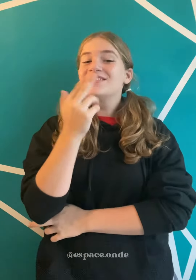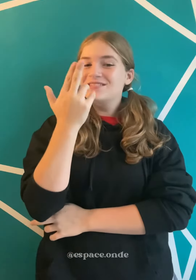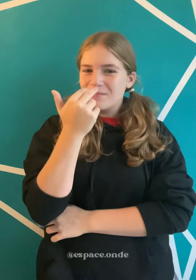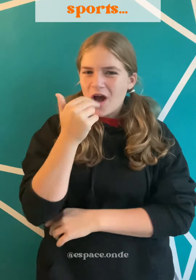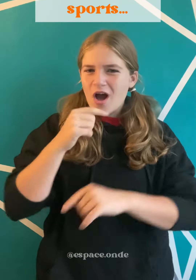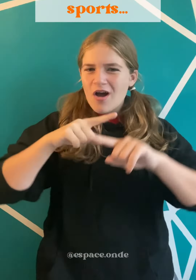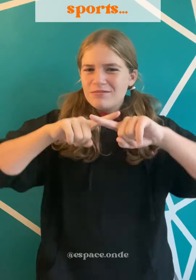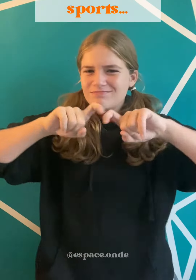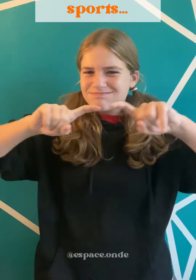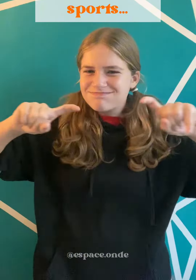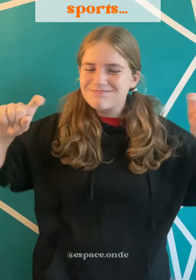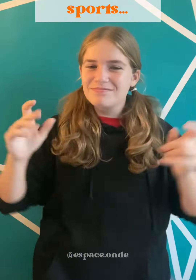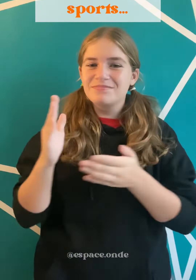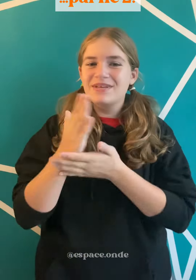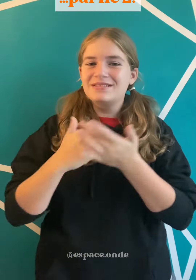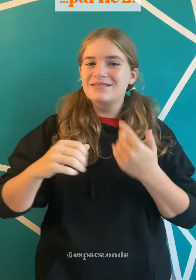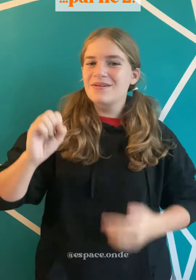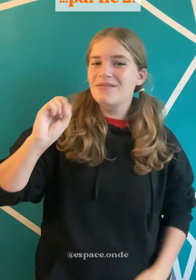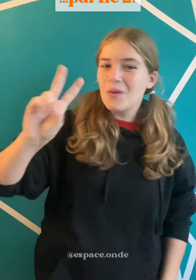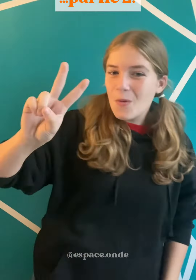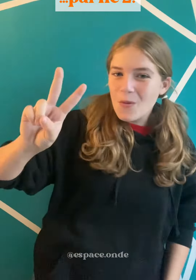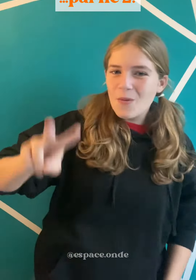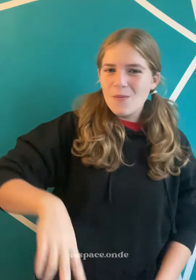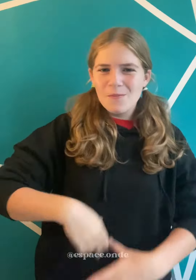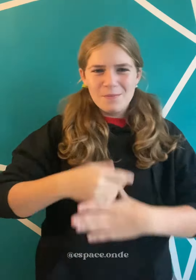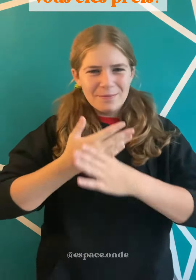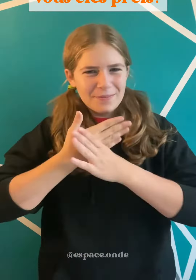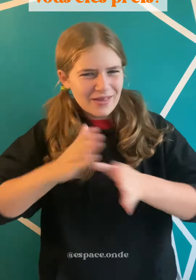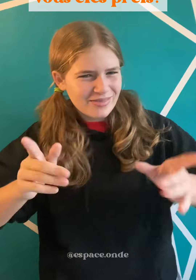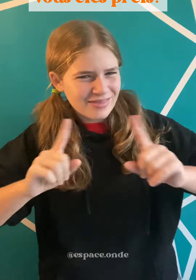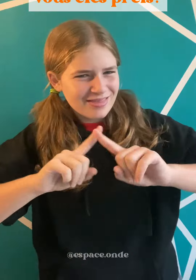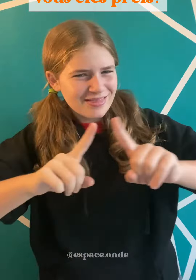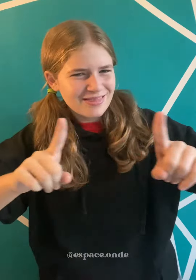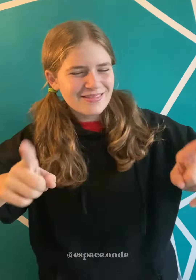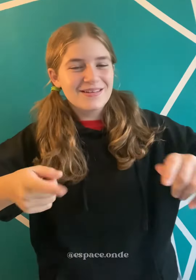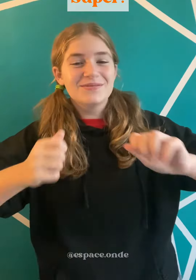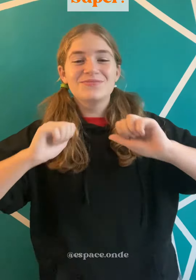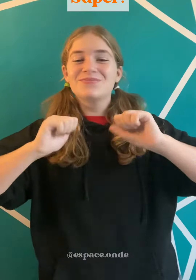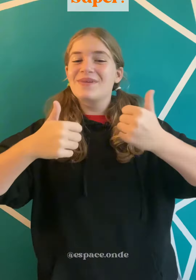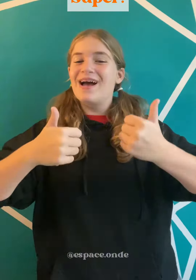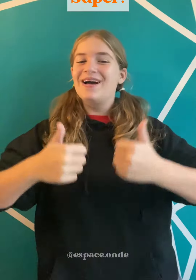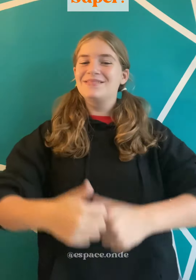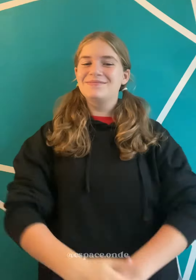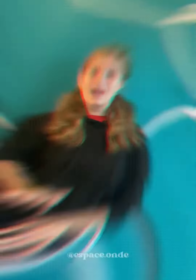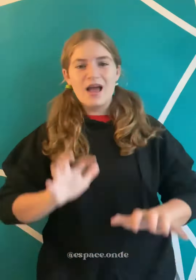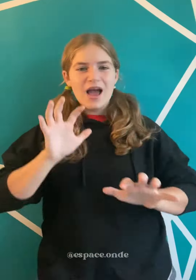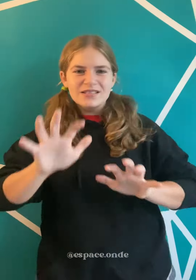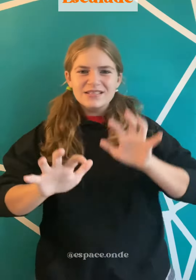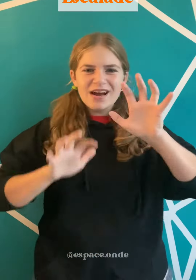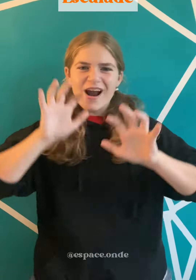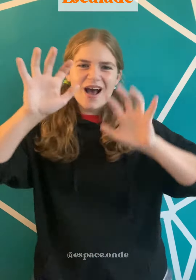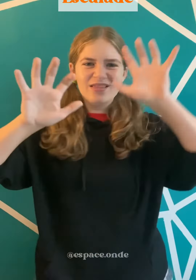Les différents sports, partie 2. Vous êtes prêts? Super! Escalade